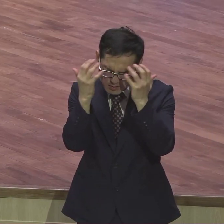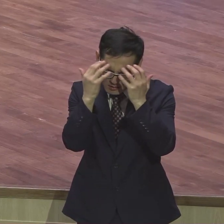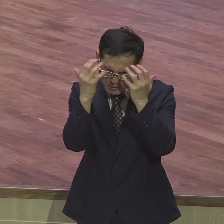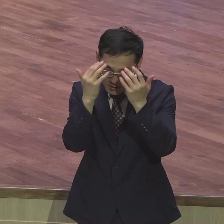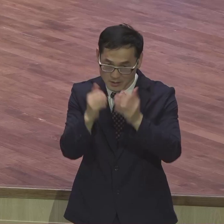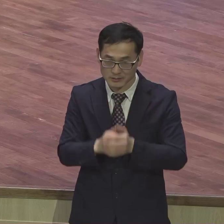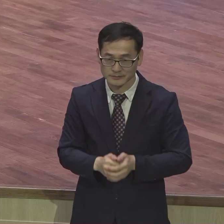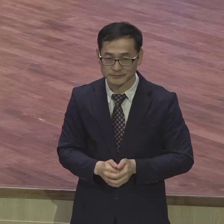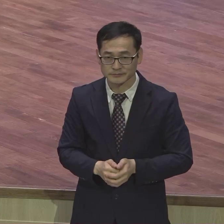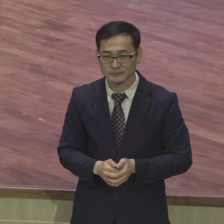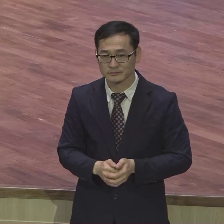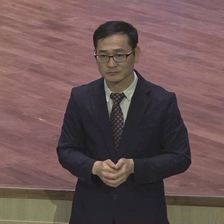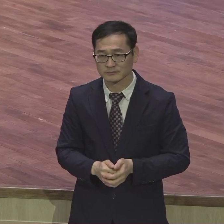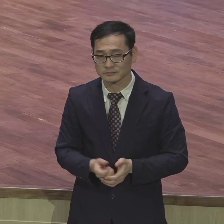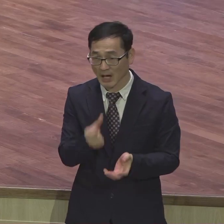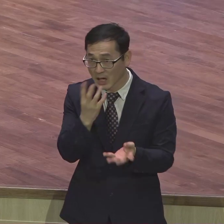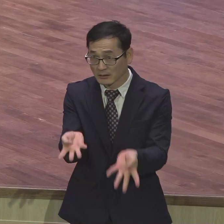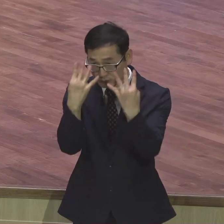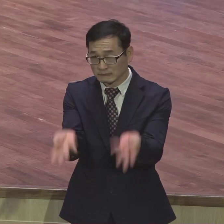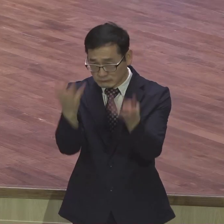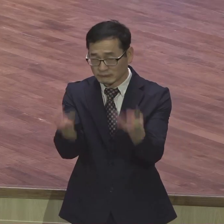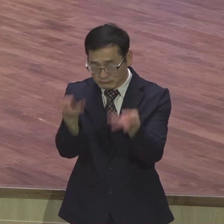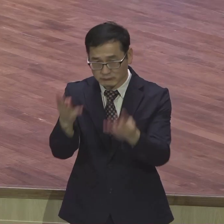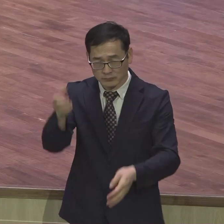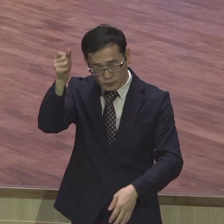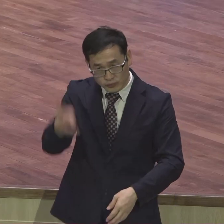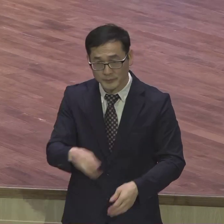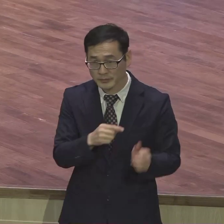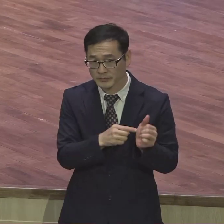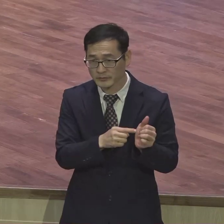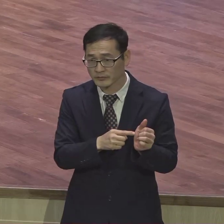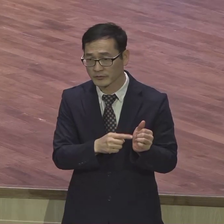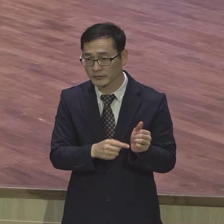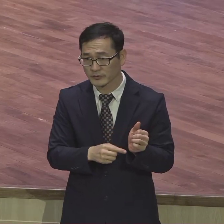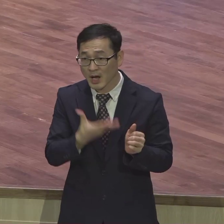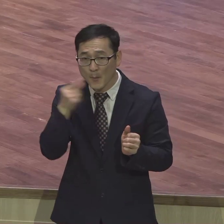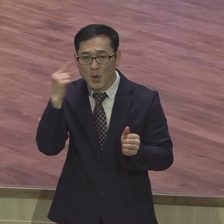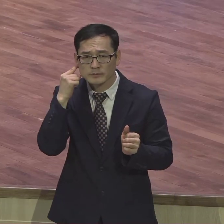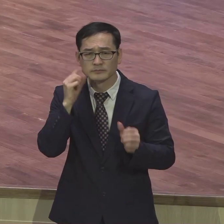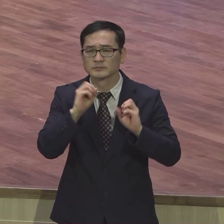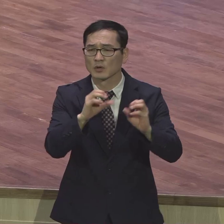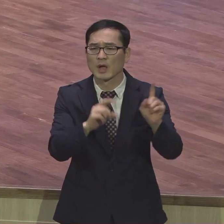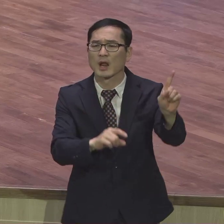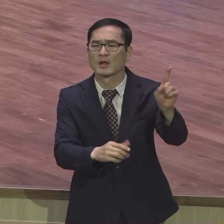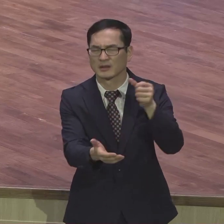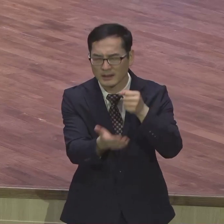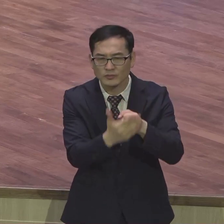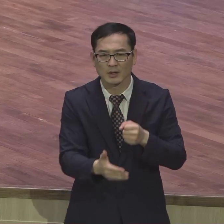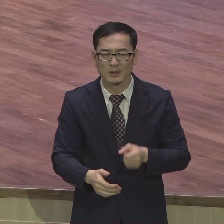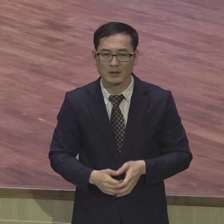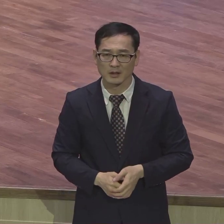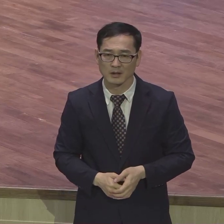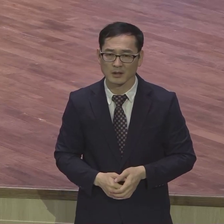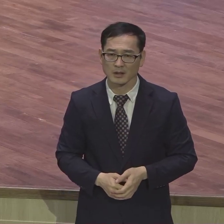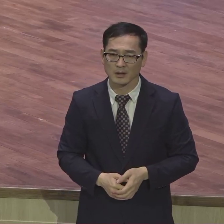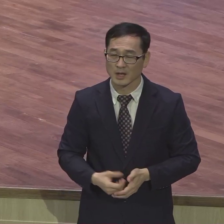먹듯이 하고 이 복음 증거한다는 거 하나 때문에 이 모든 걸 다 감수하고 오히려 더